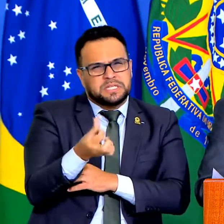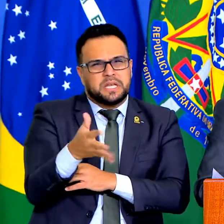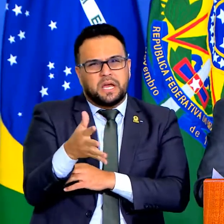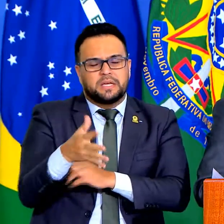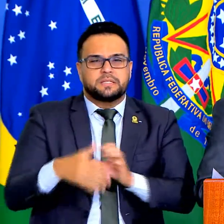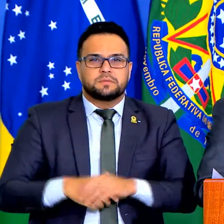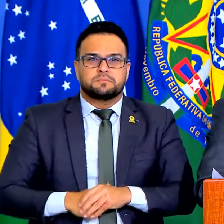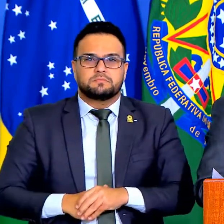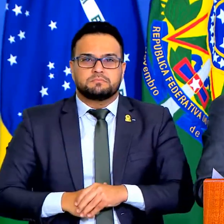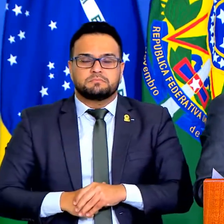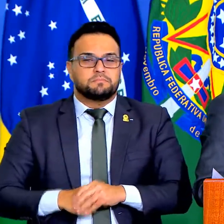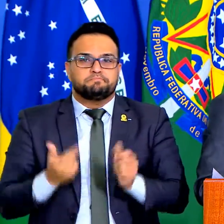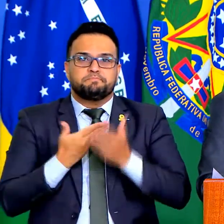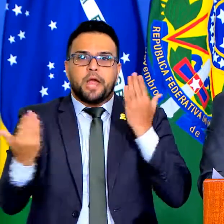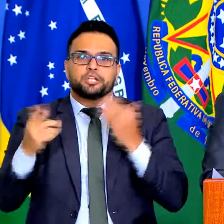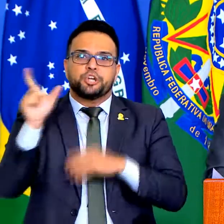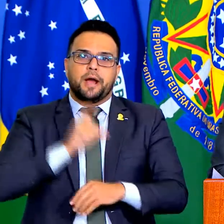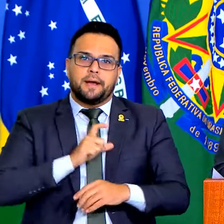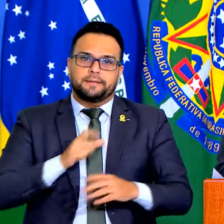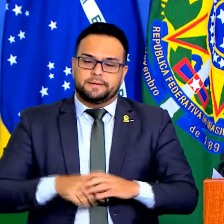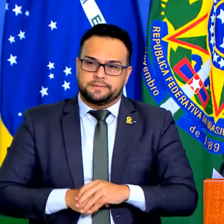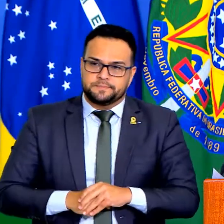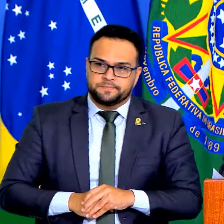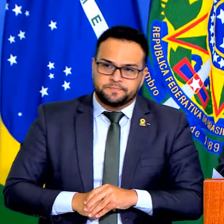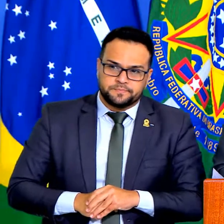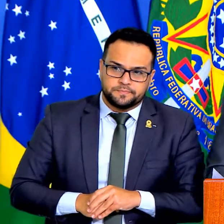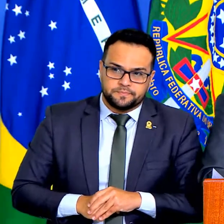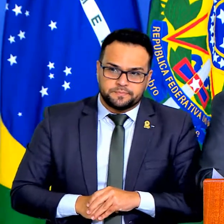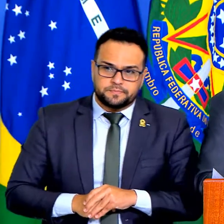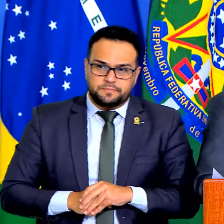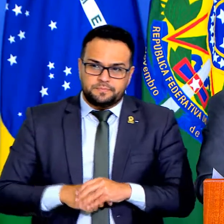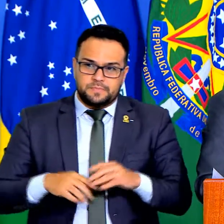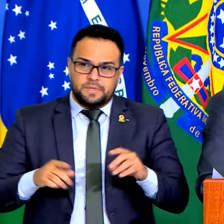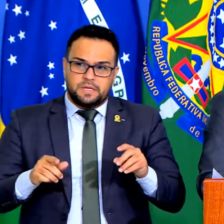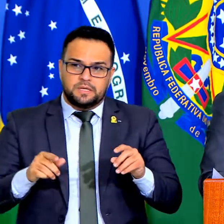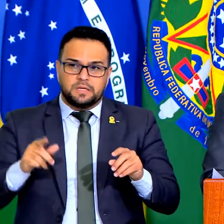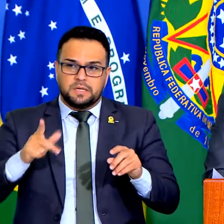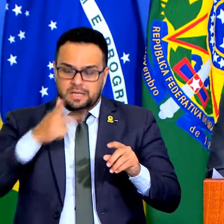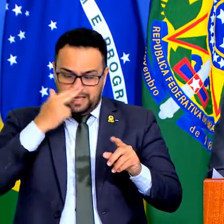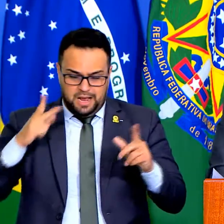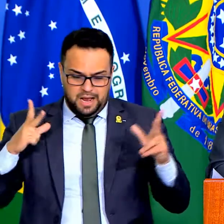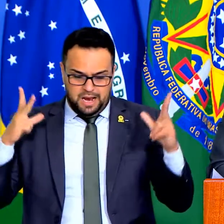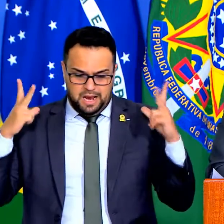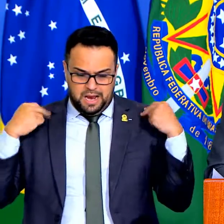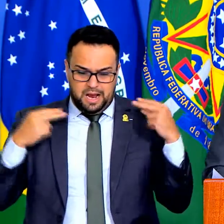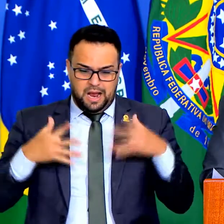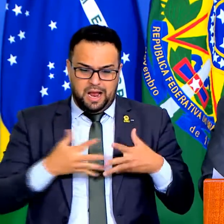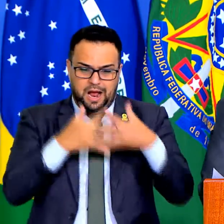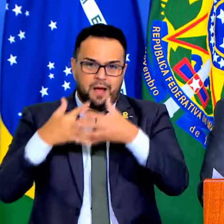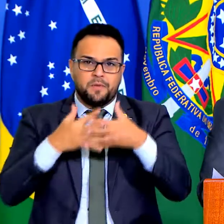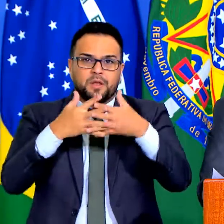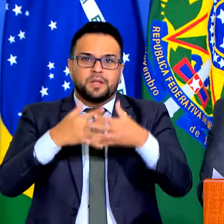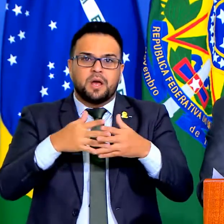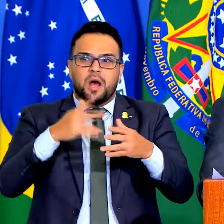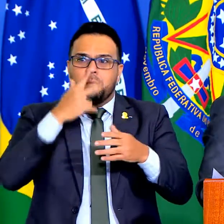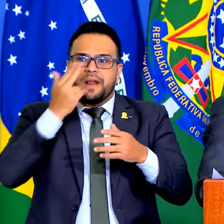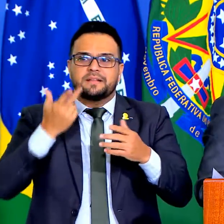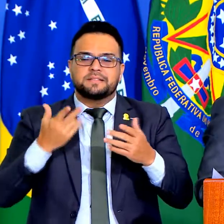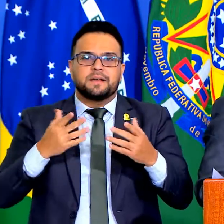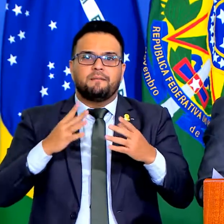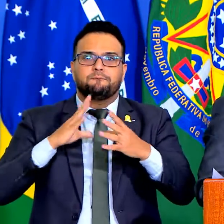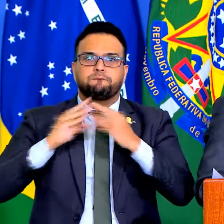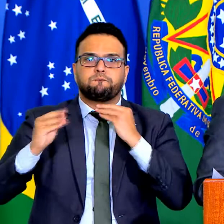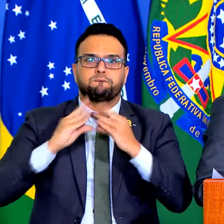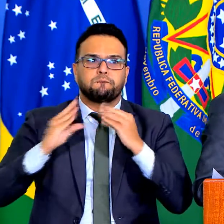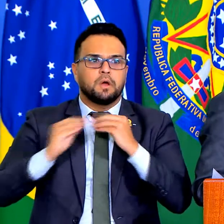Santos sem carteira. Transformava o caminhoneiro, profissional, o motorista num fugitivo, que muitos não tinham